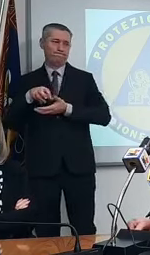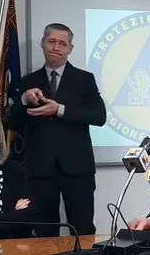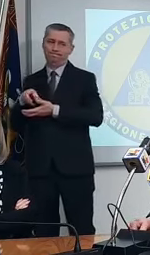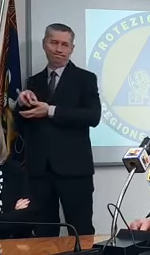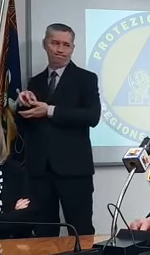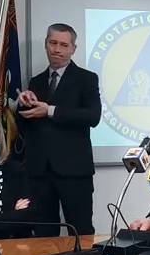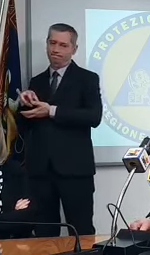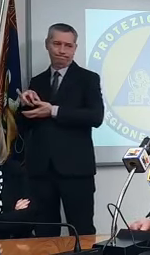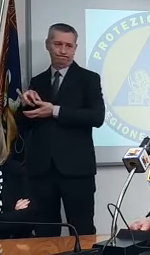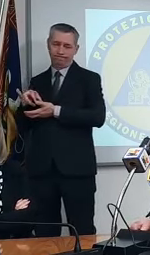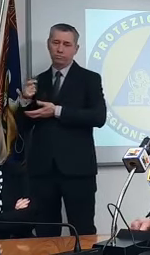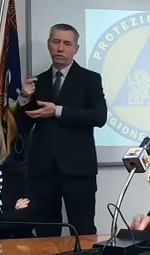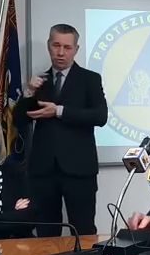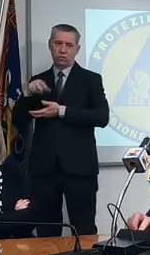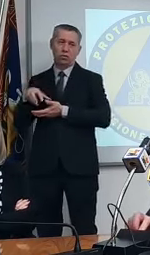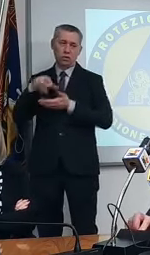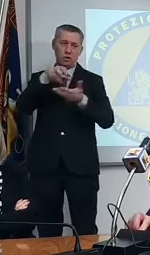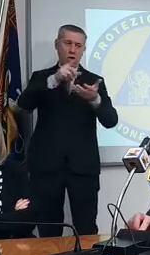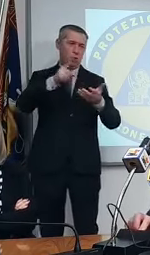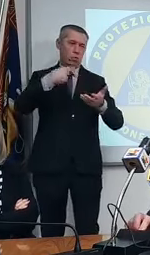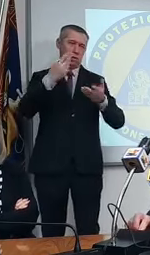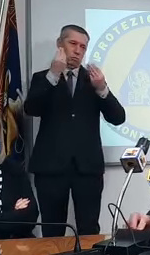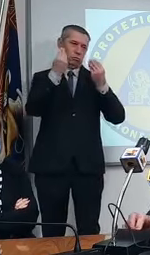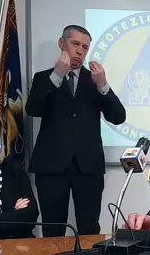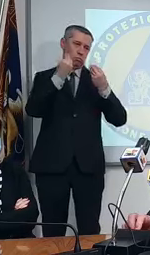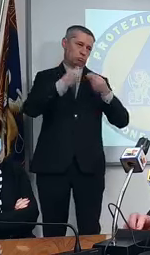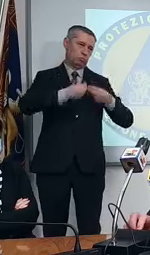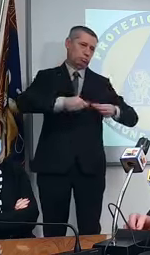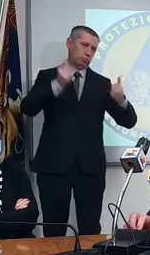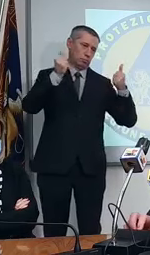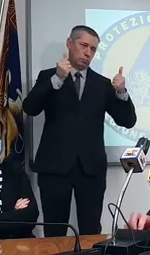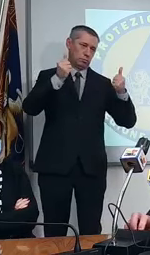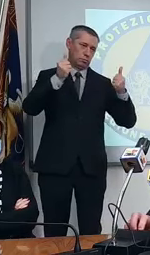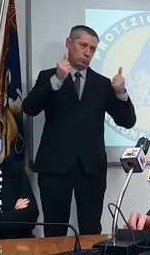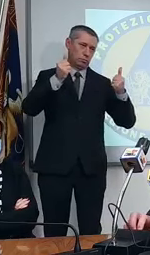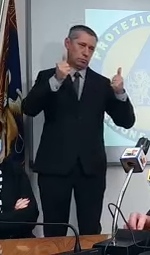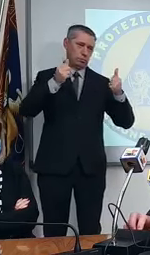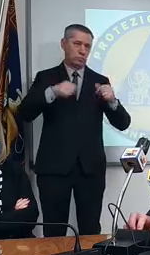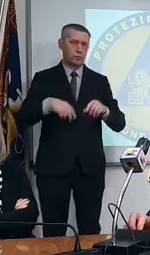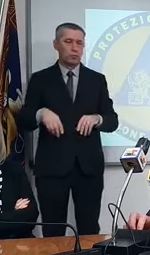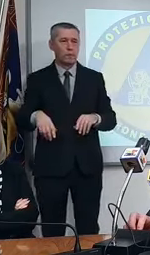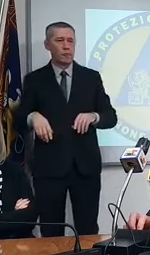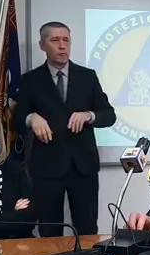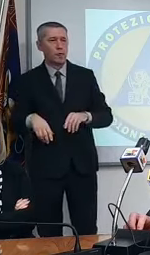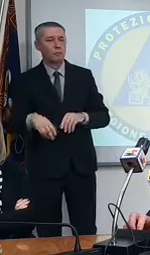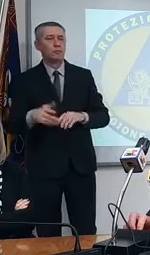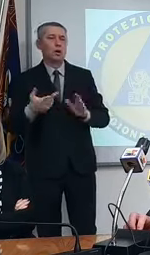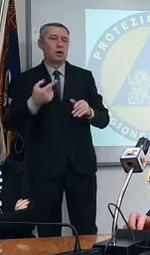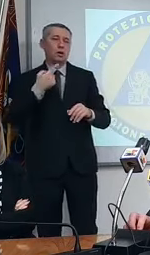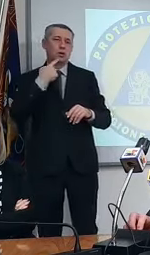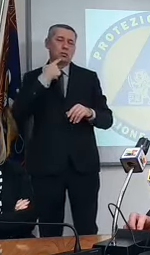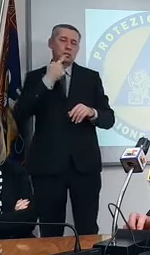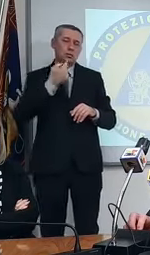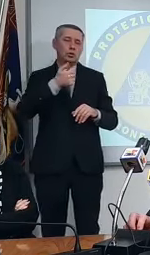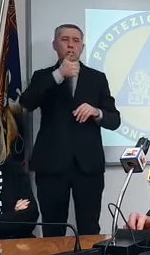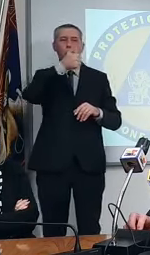come già sappiamo in Audi diceva ognuno dovremmo dare l'autonomia che si spetta